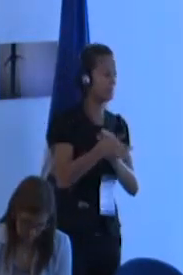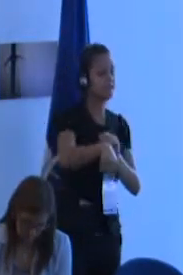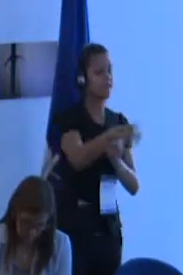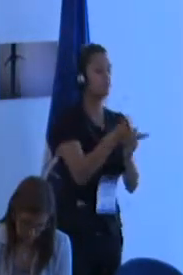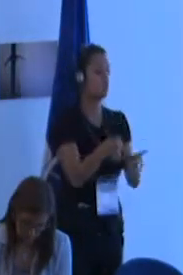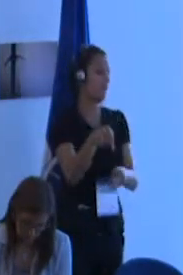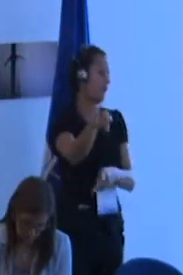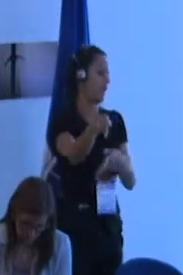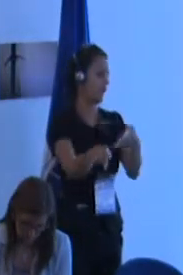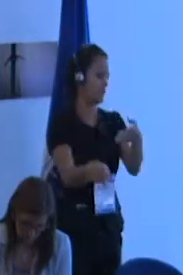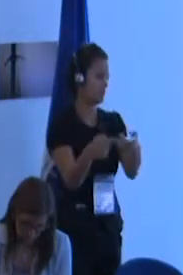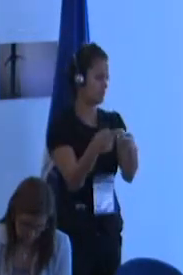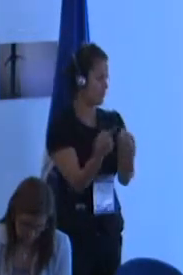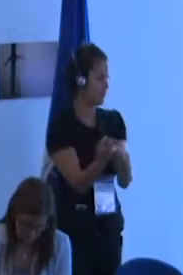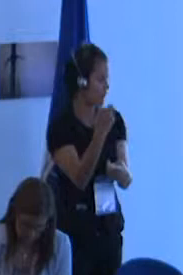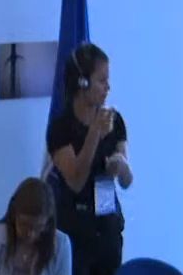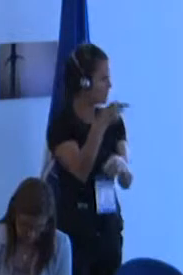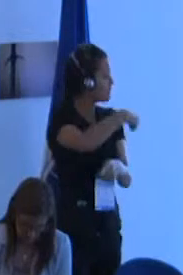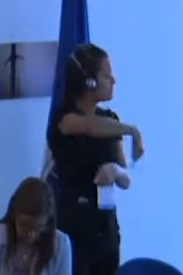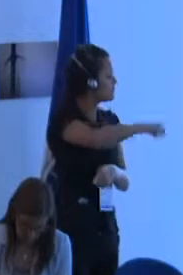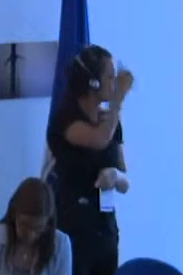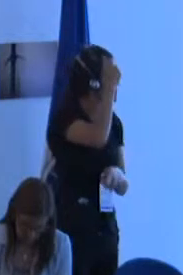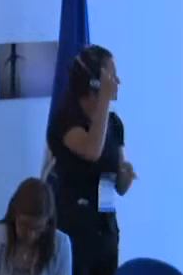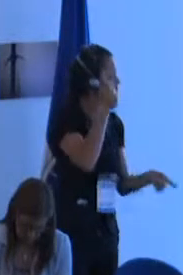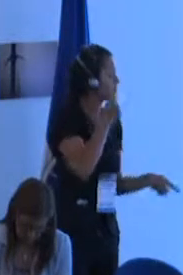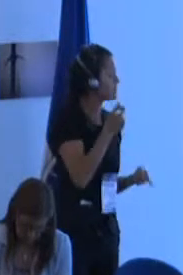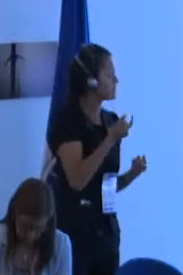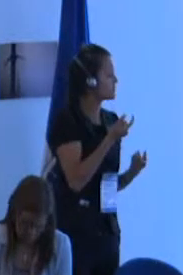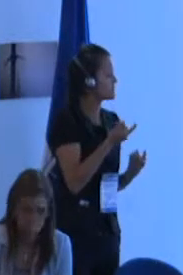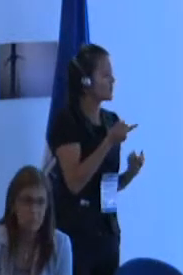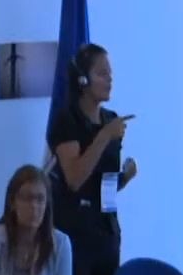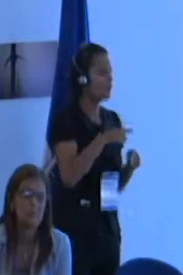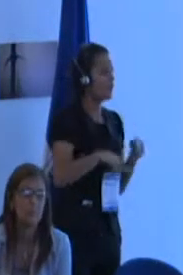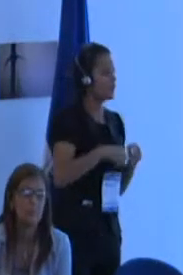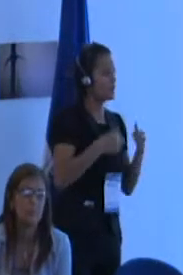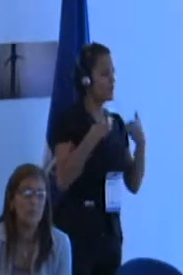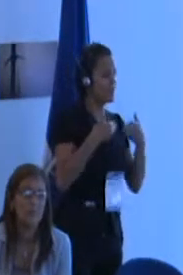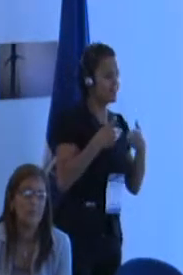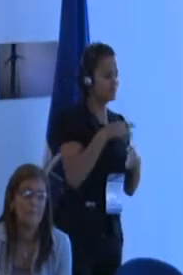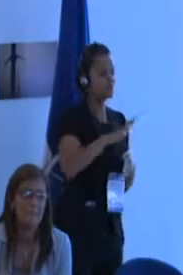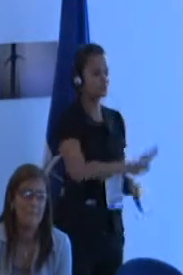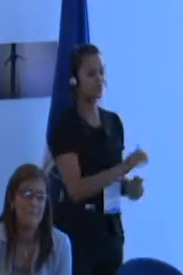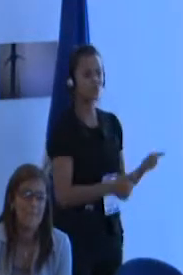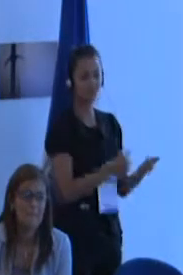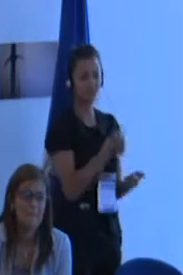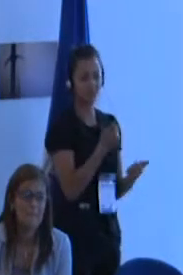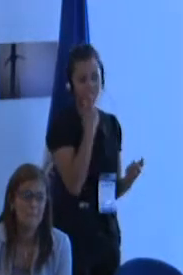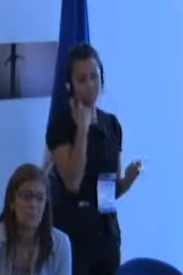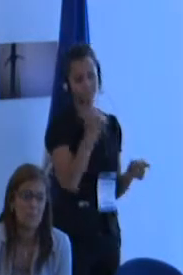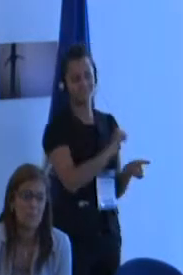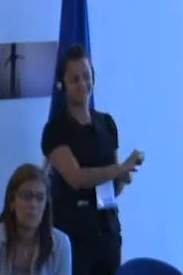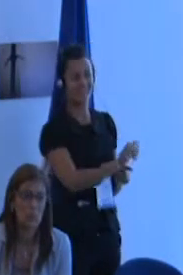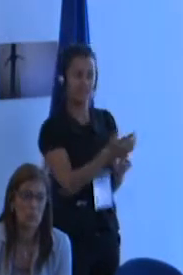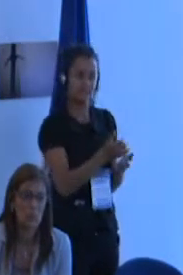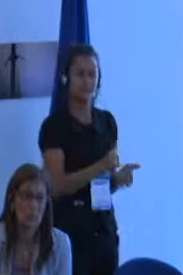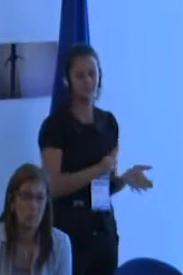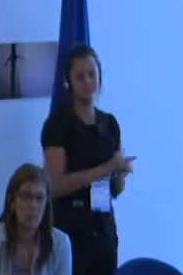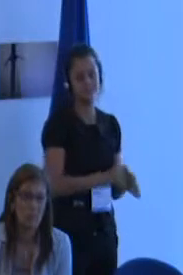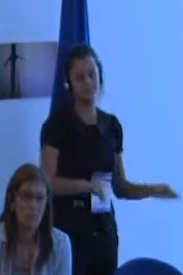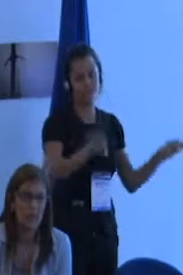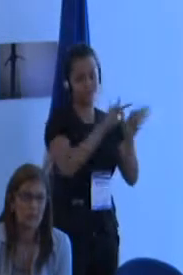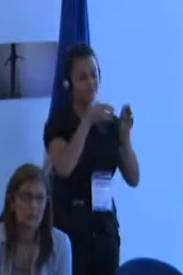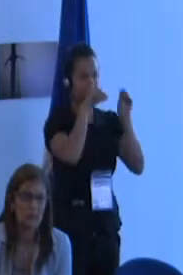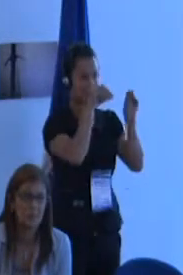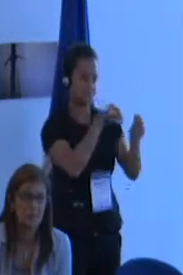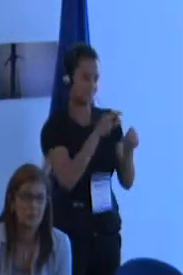pero no se tiene en cuenta las limitaciones de los docentes. Entonces vemos que la formación, vemos la pertinencia de la formación,